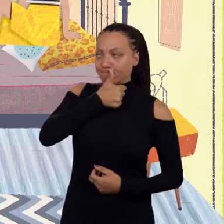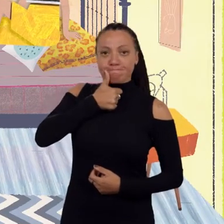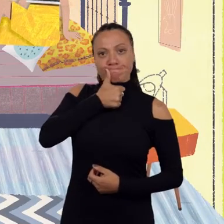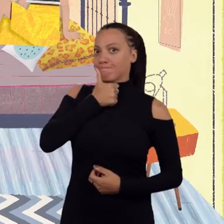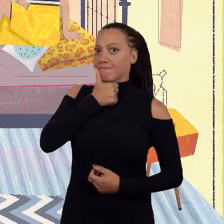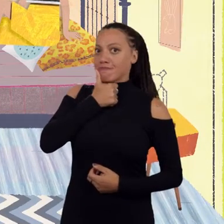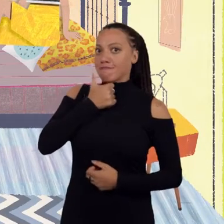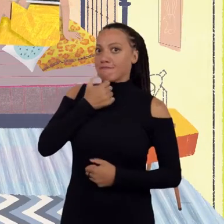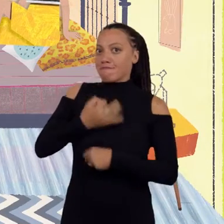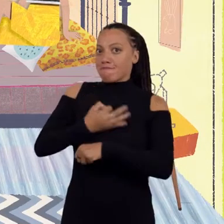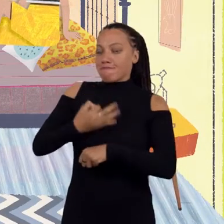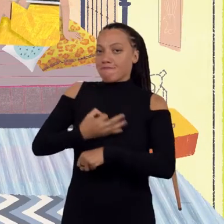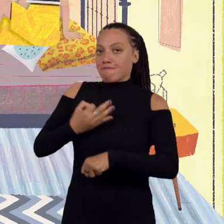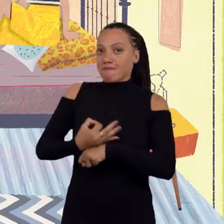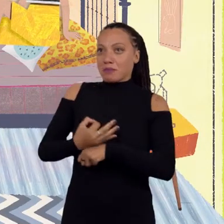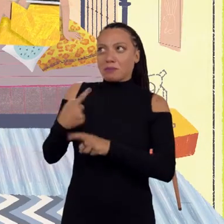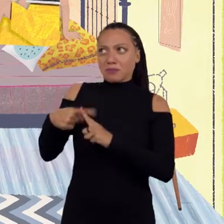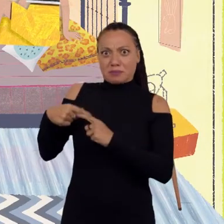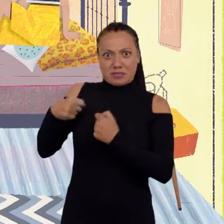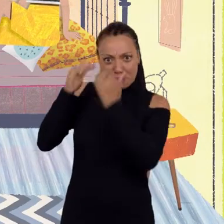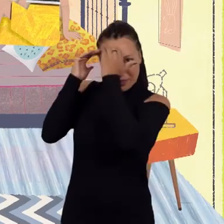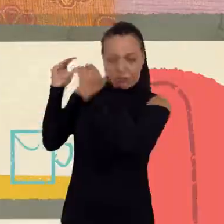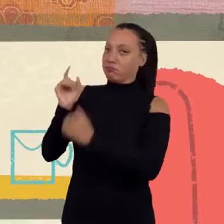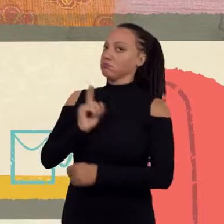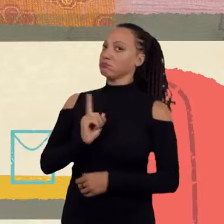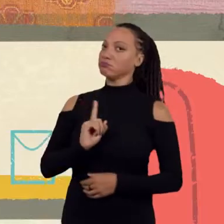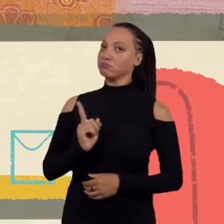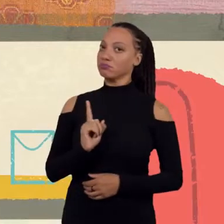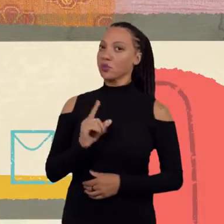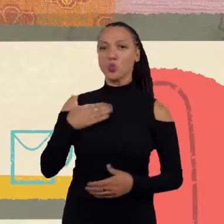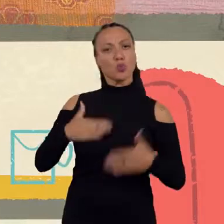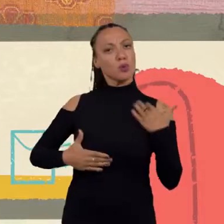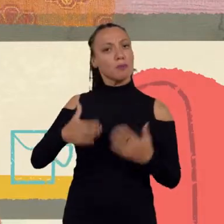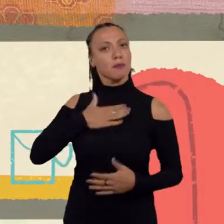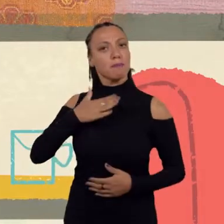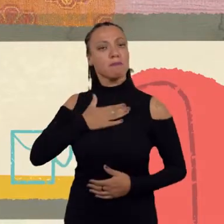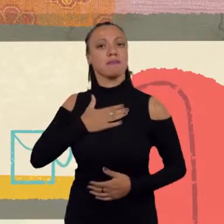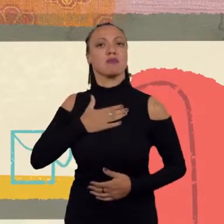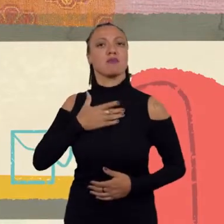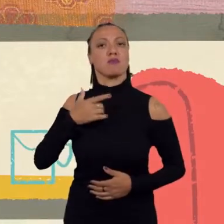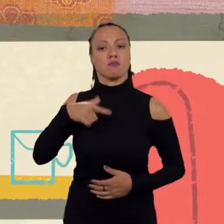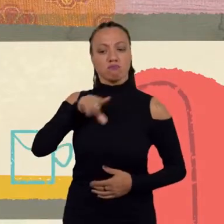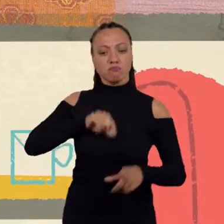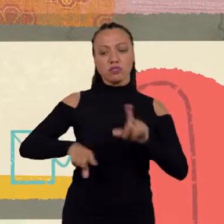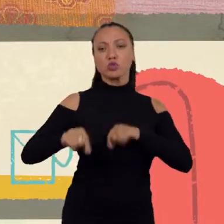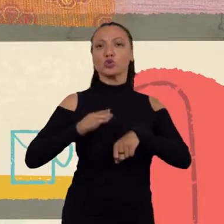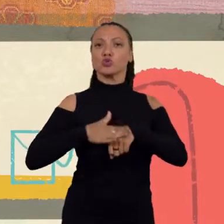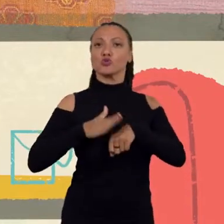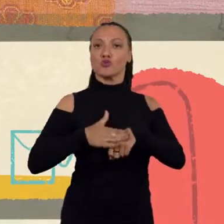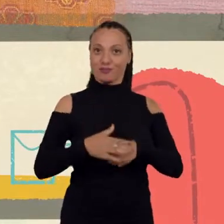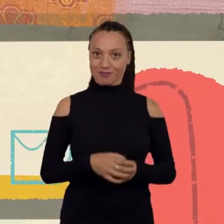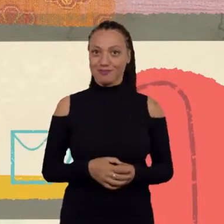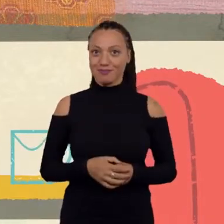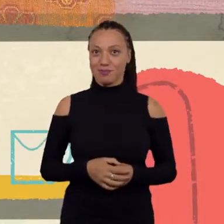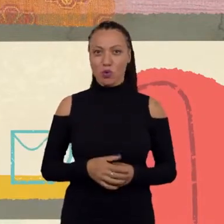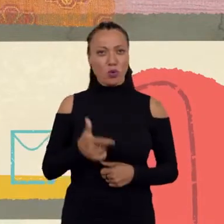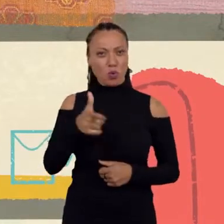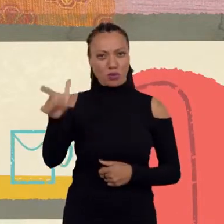porque a gente acha que deve alguma coisa a alguém. Verdade. O corpo é teu. faz o que tu quiseres com o corpo. Ninguém tem direito de passar a mão na